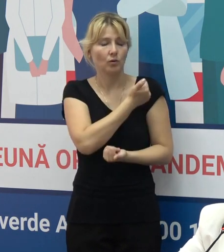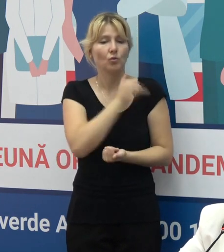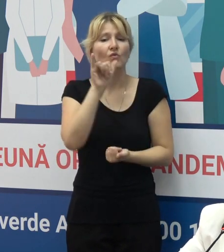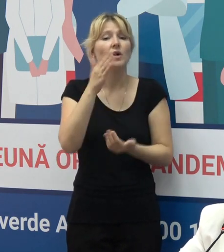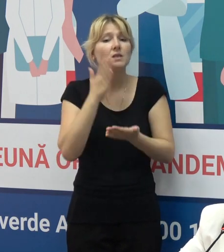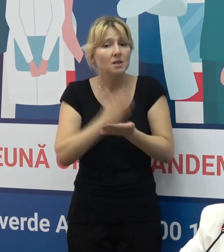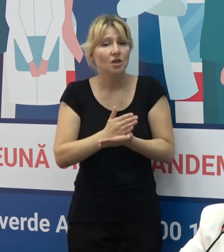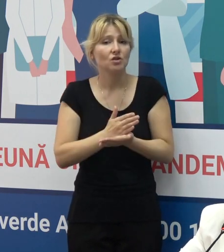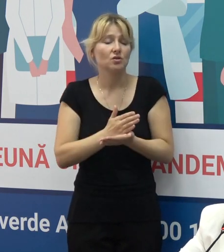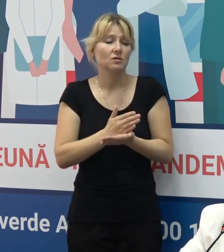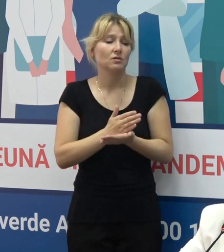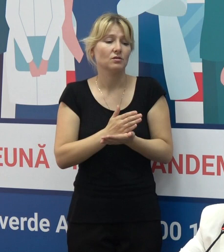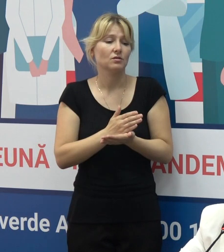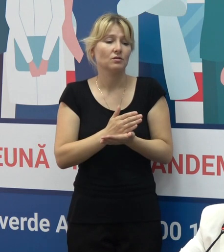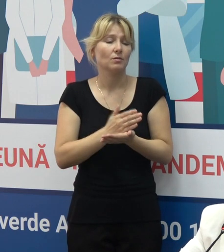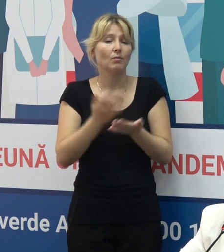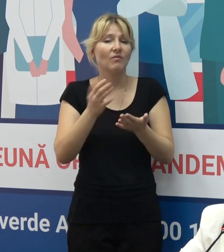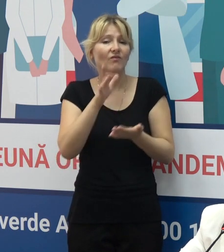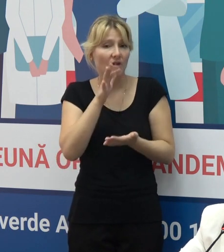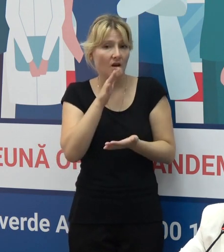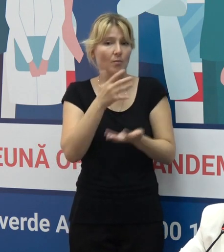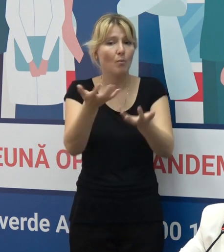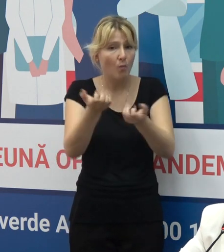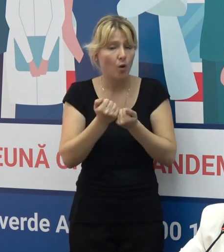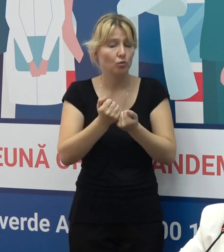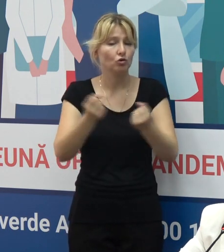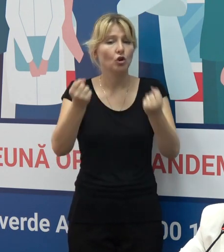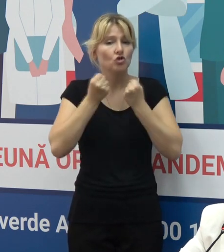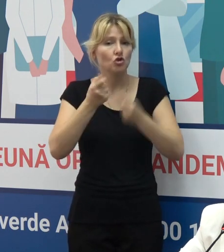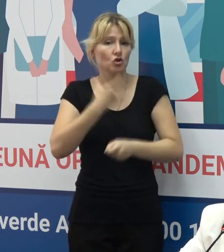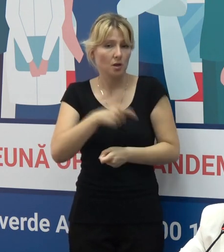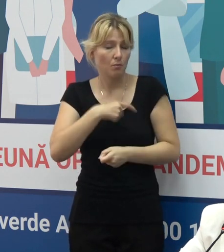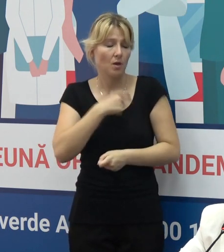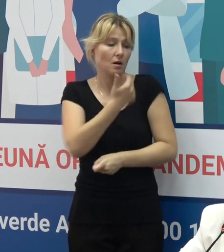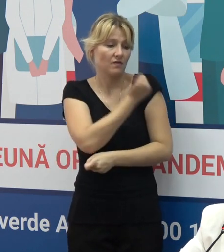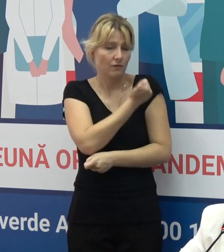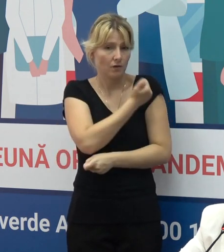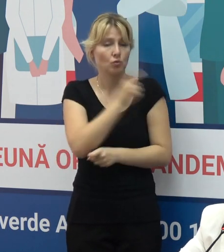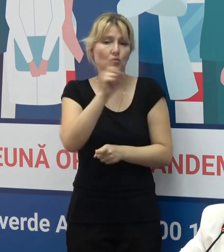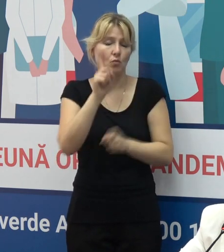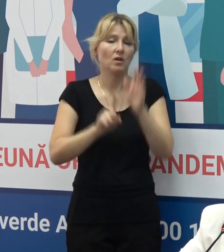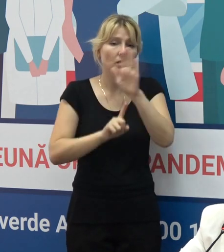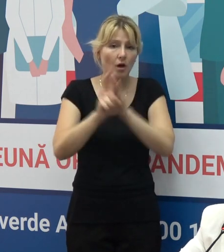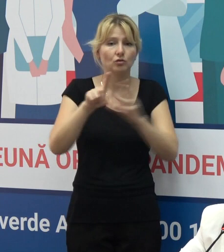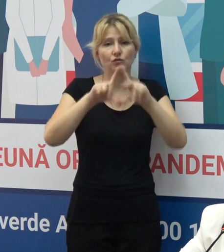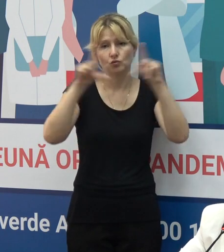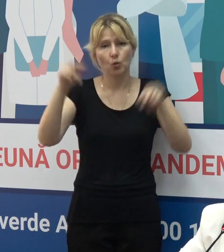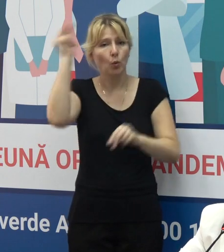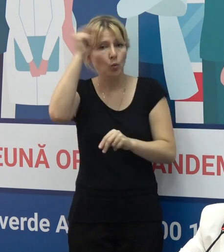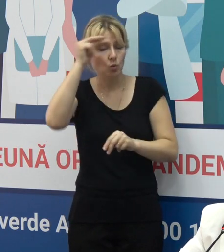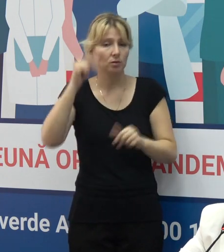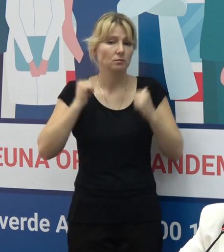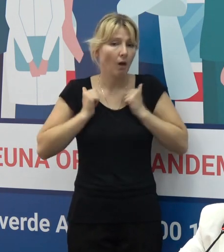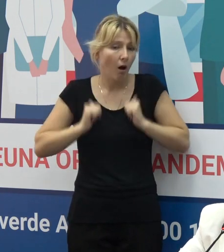șansă să mergeți la vaccinare, să vă protejați și să începiți anul școlar împreună cu copiii dumneavoastră